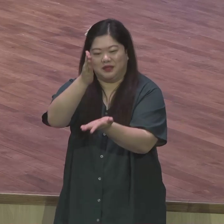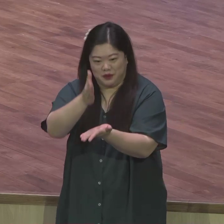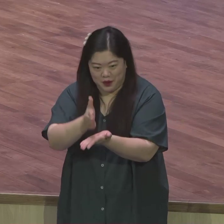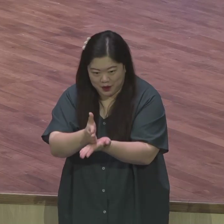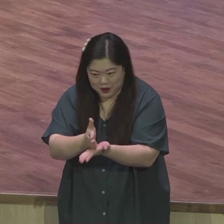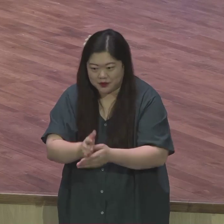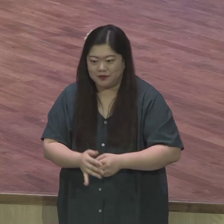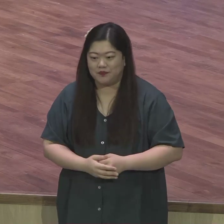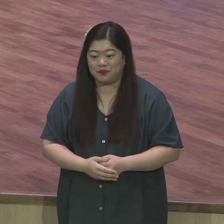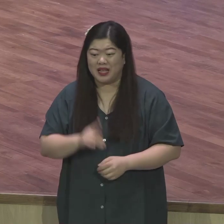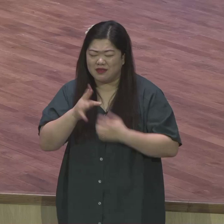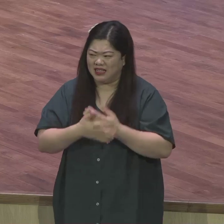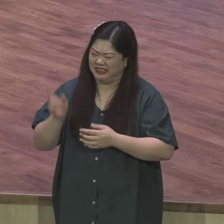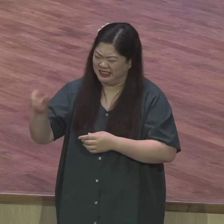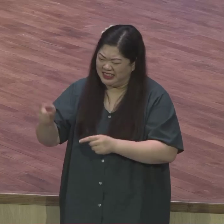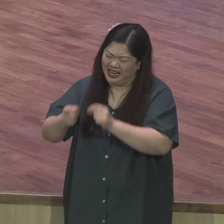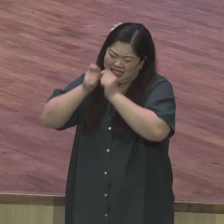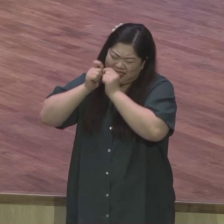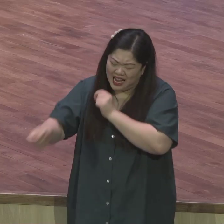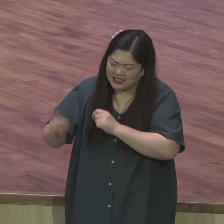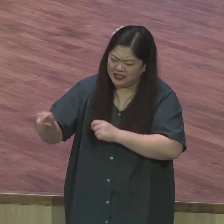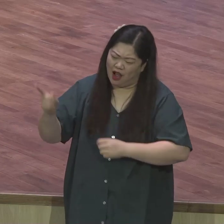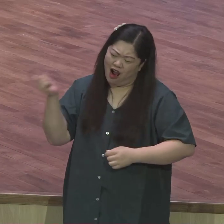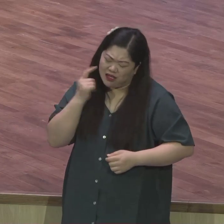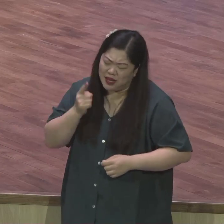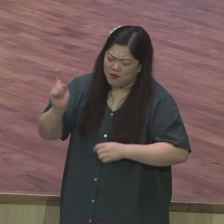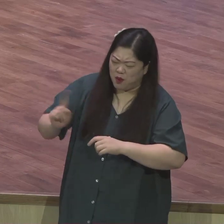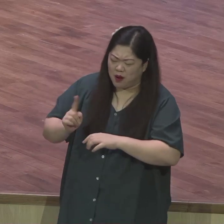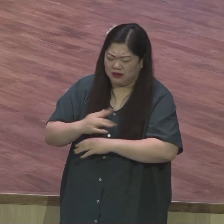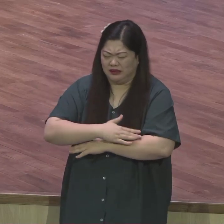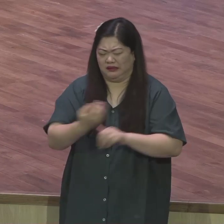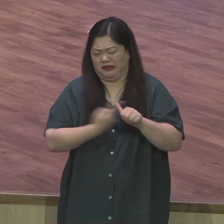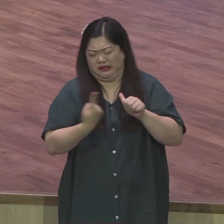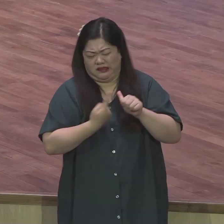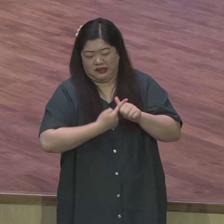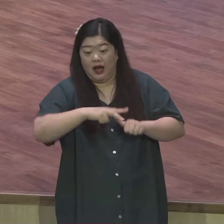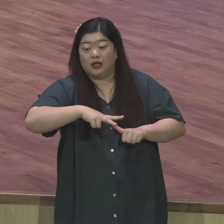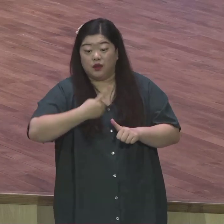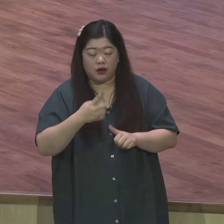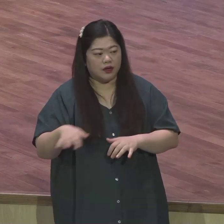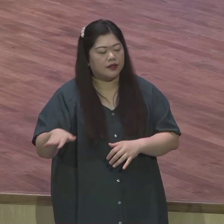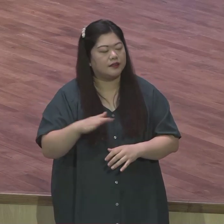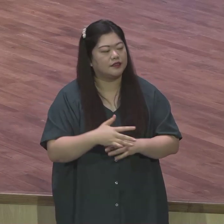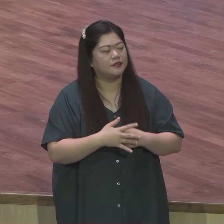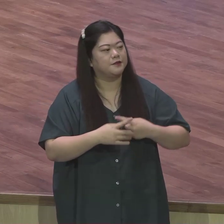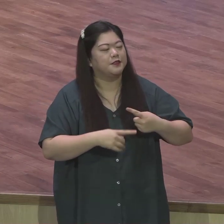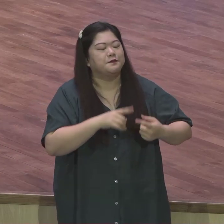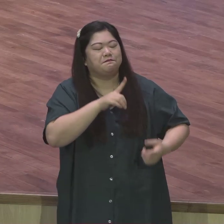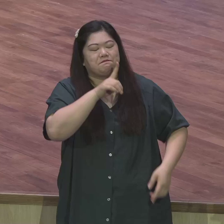욕을 다해도 상관없어 나는 아닙니까 거기에 대해서 잡혀가지고 시험 들고 상하면 똑같은 사람이에요